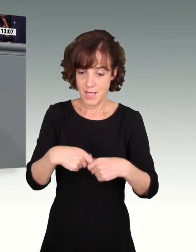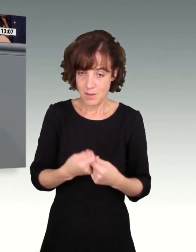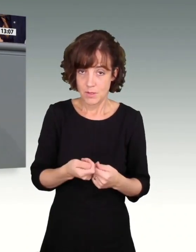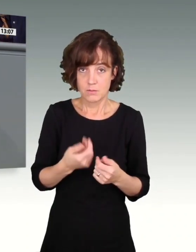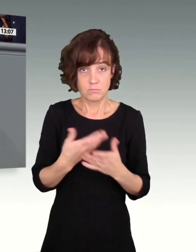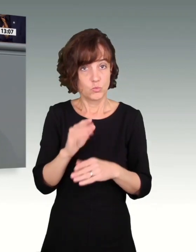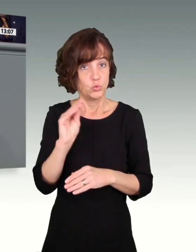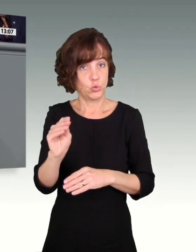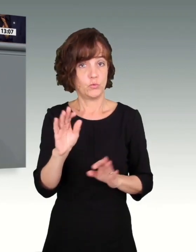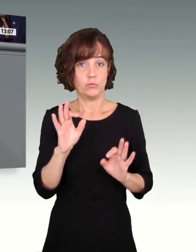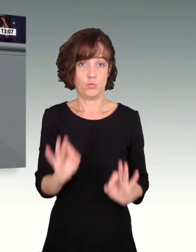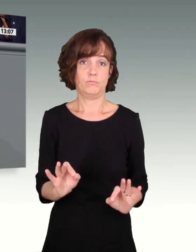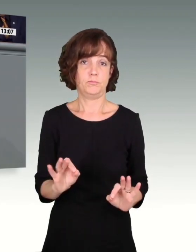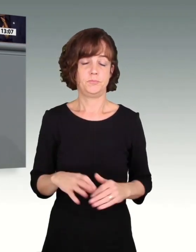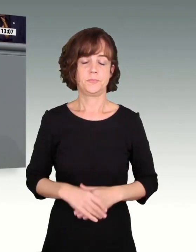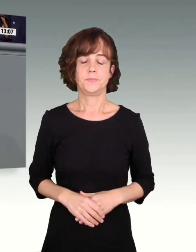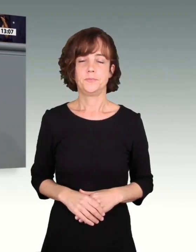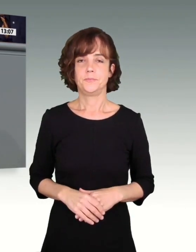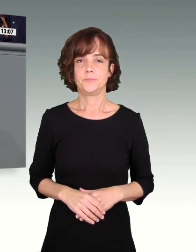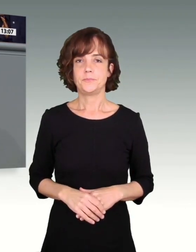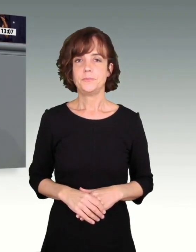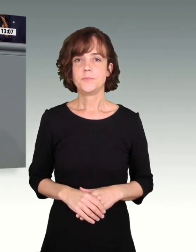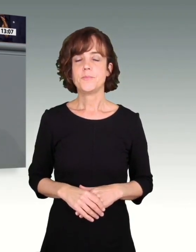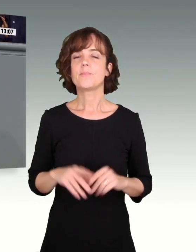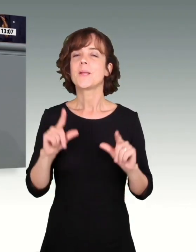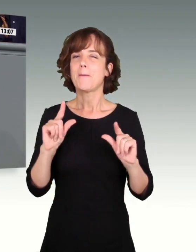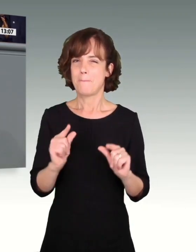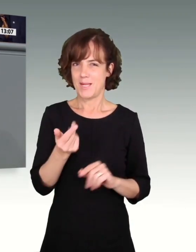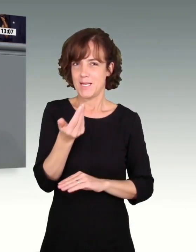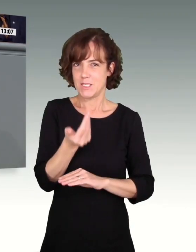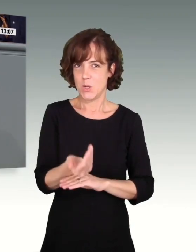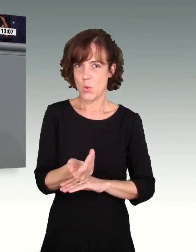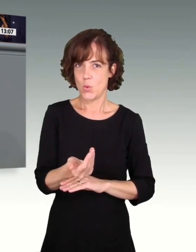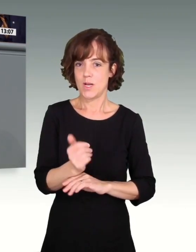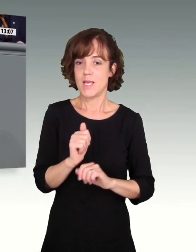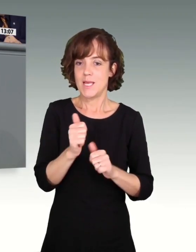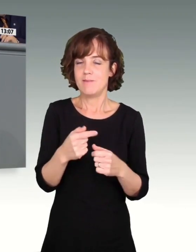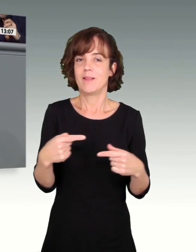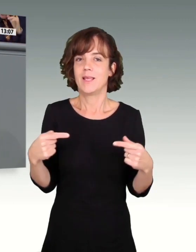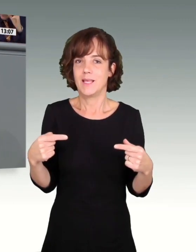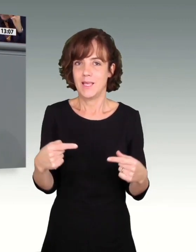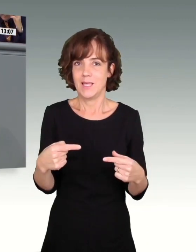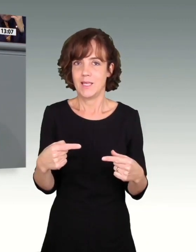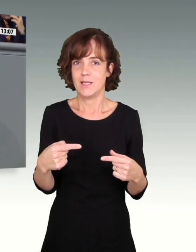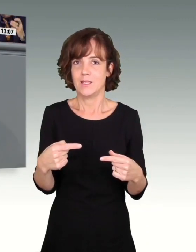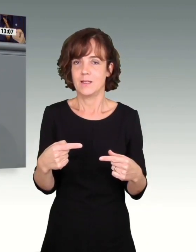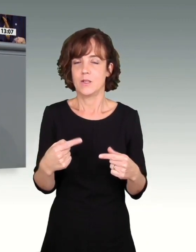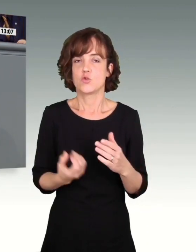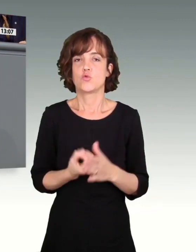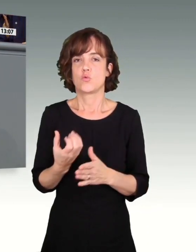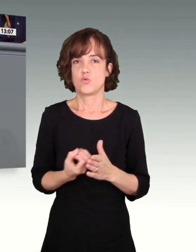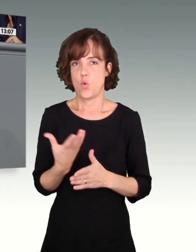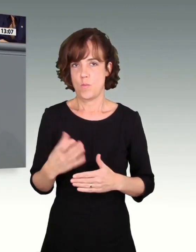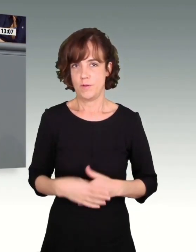liebe Kolleginnen und Kollegen. Der Mindestlohn hilft gegen Symptome.